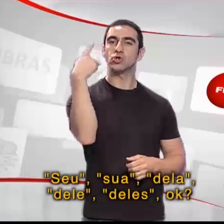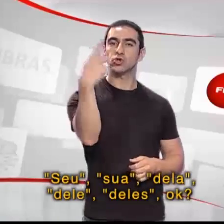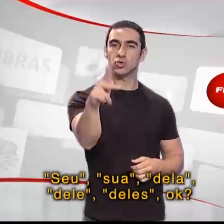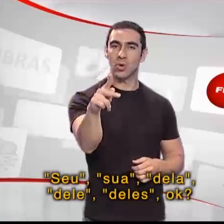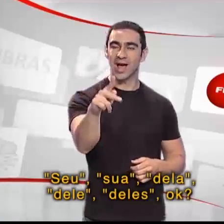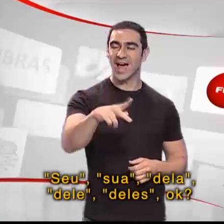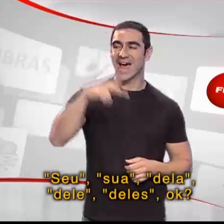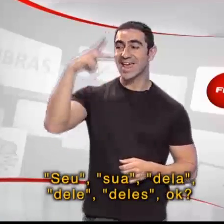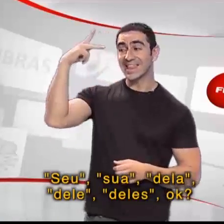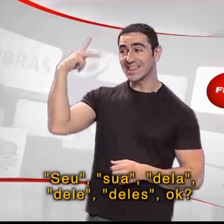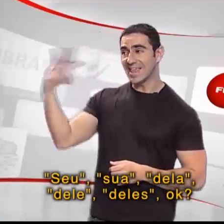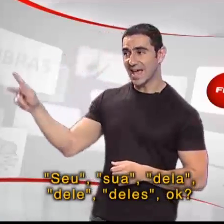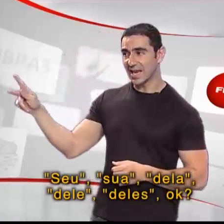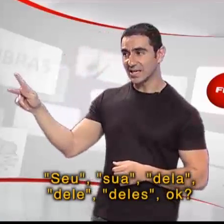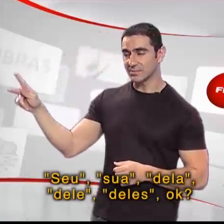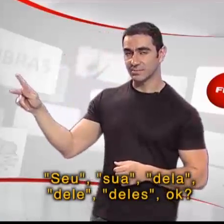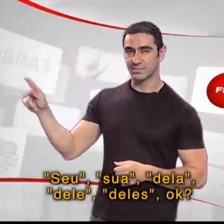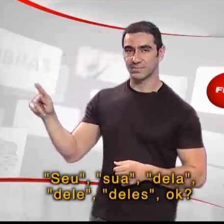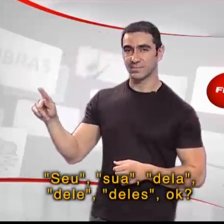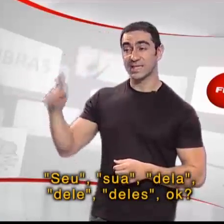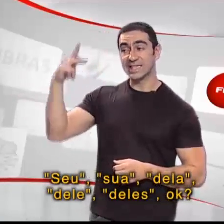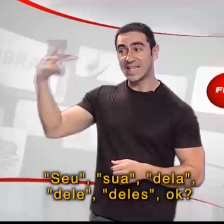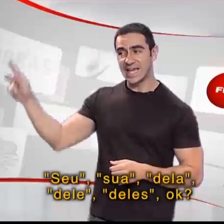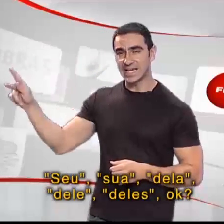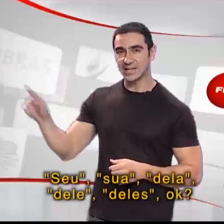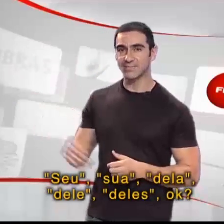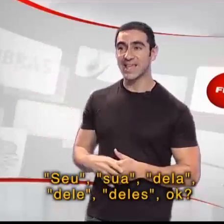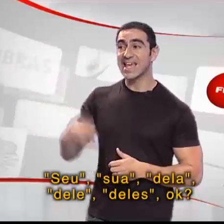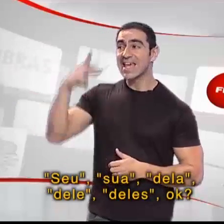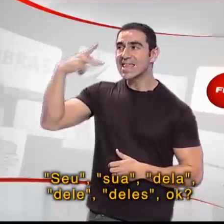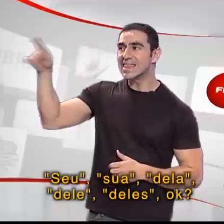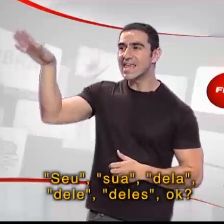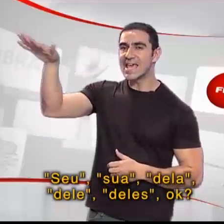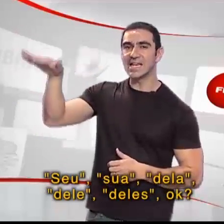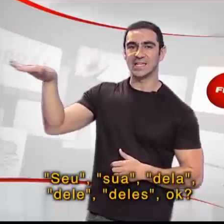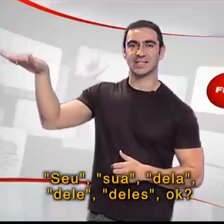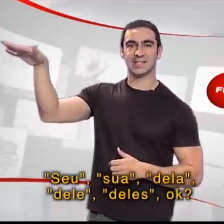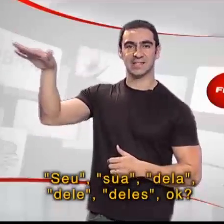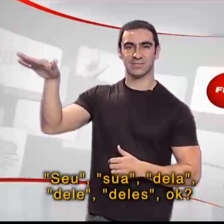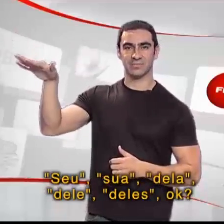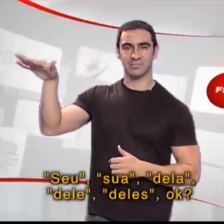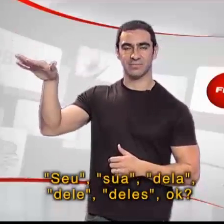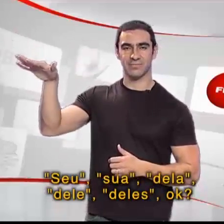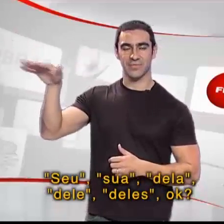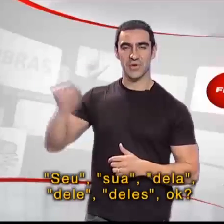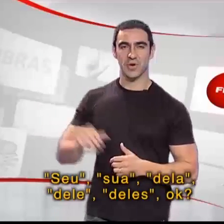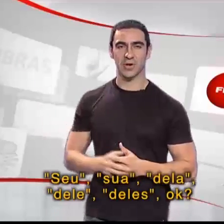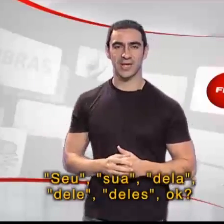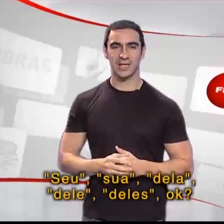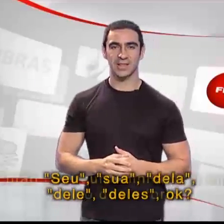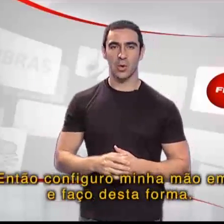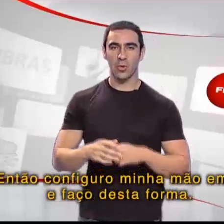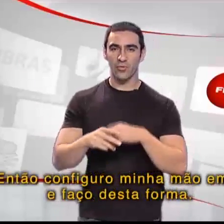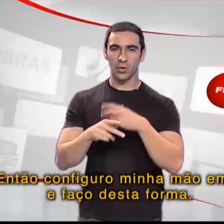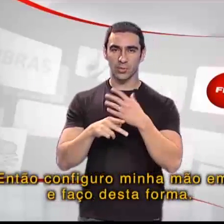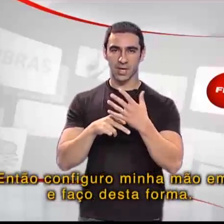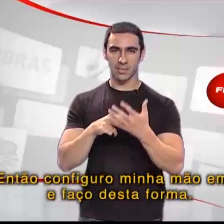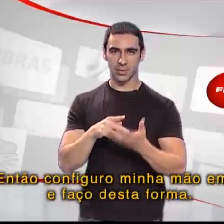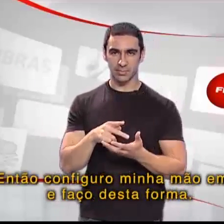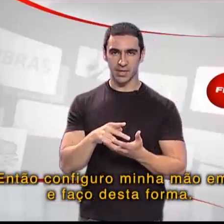sua, dela, dele, deles. Ok? Então eu configuro a minha mão em P